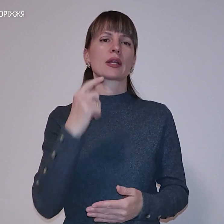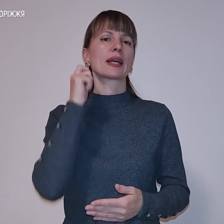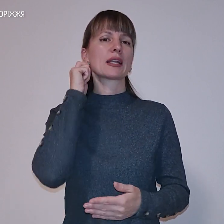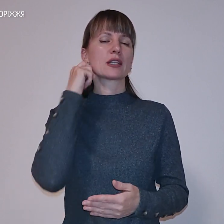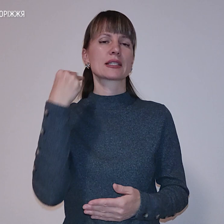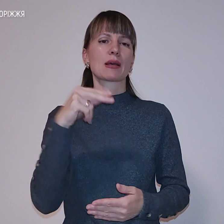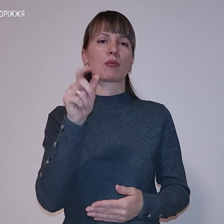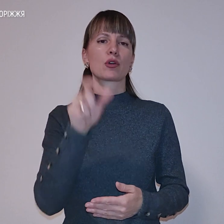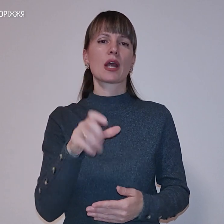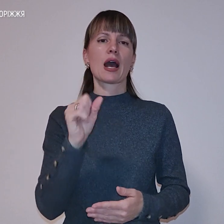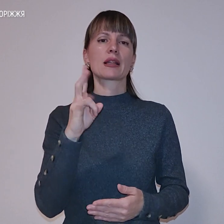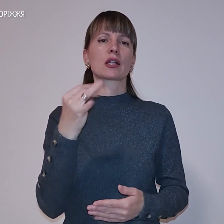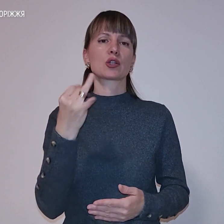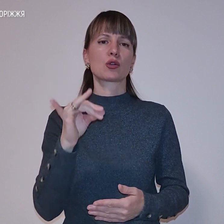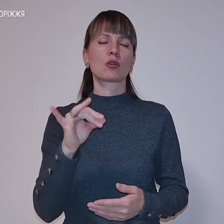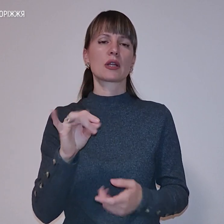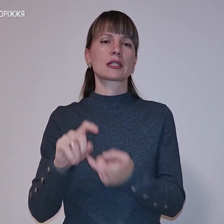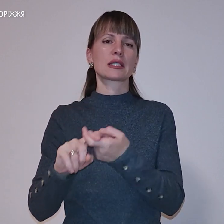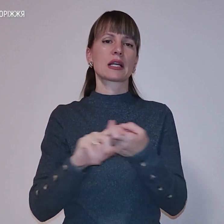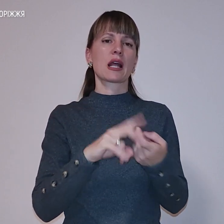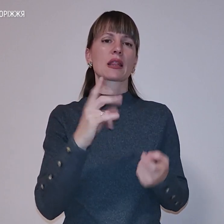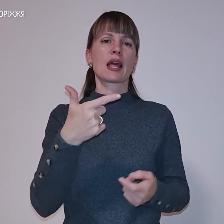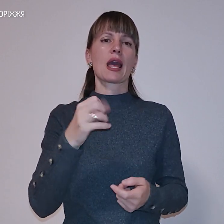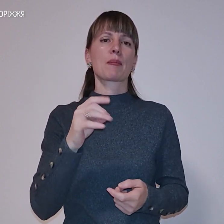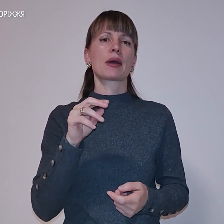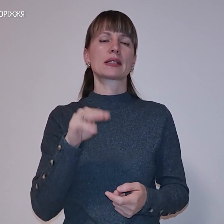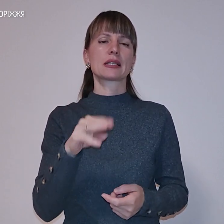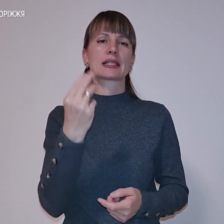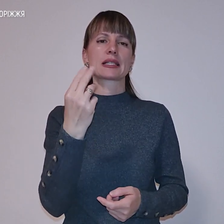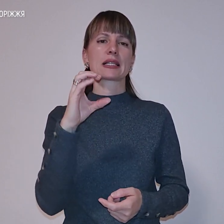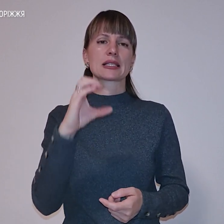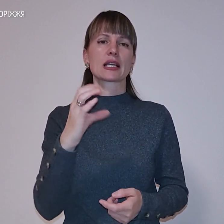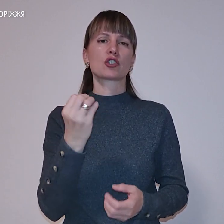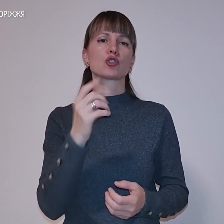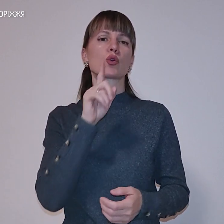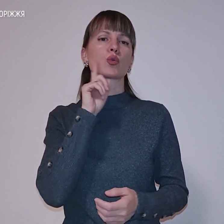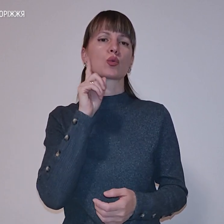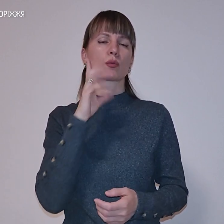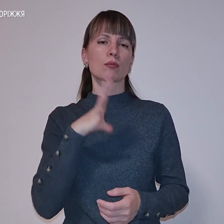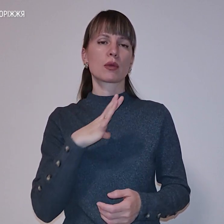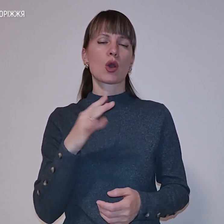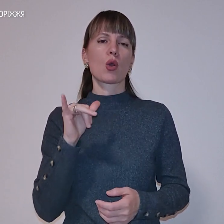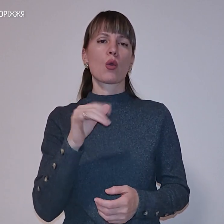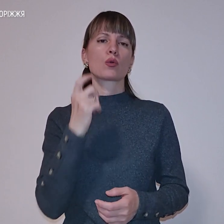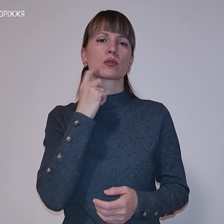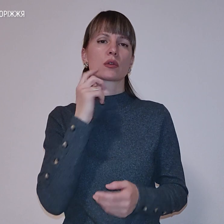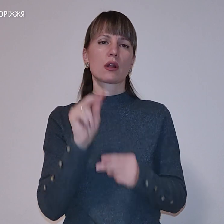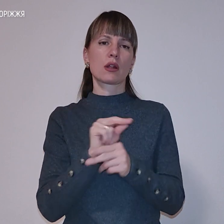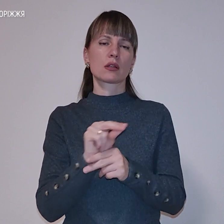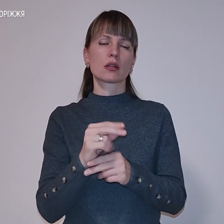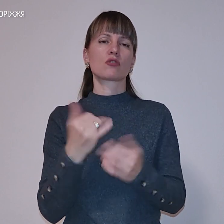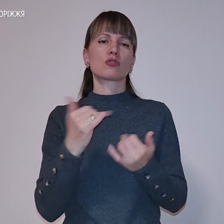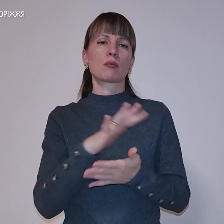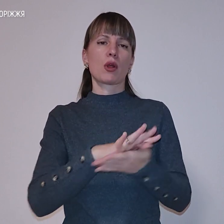запоріжець Анатолій заразився на вірус гепатиту С ще в юності у стоматологічній клініці. Нині продовжує лікування.